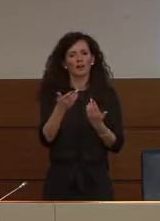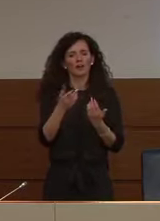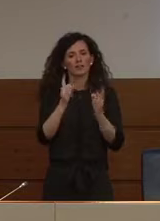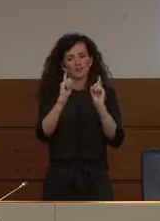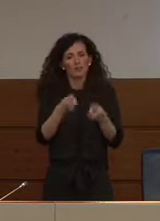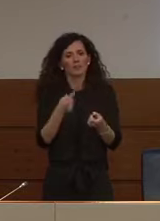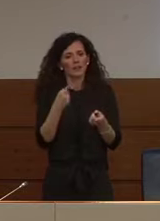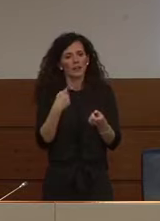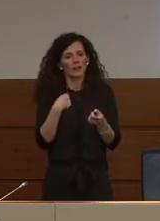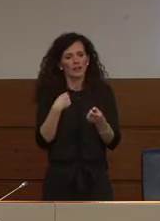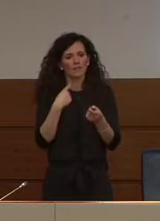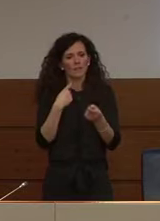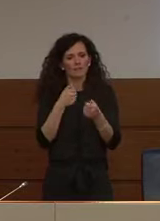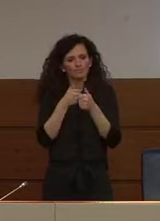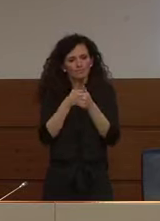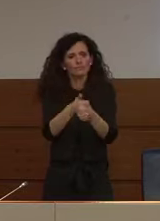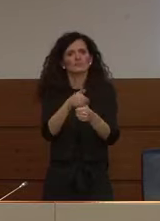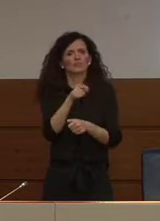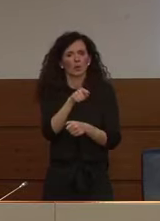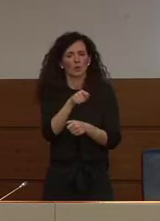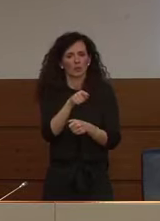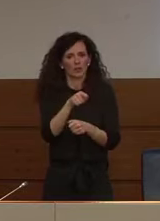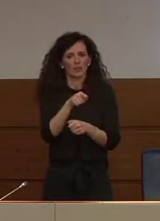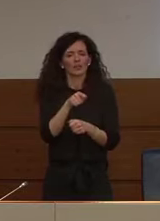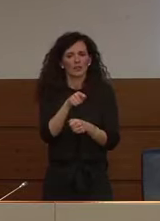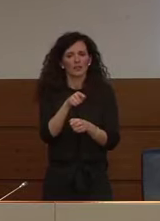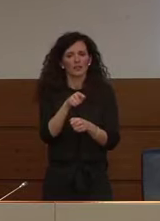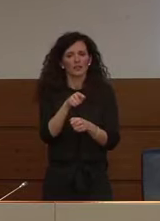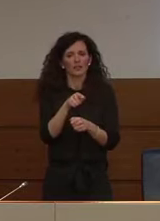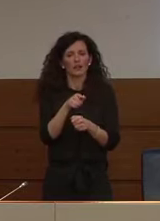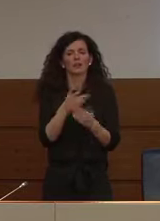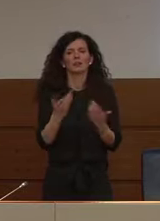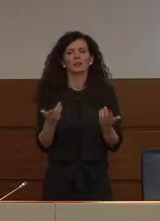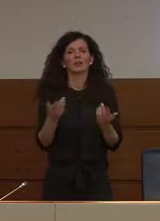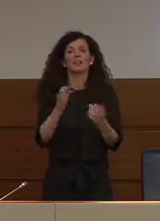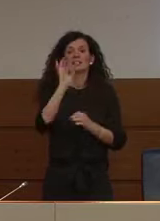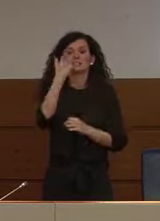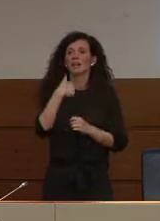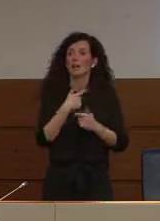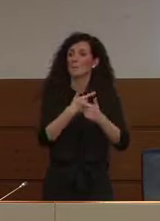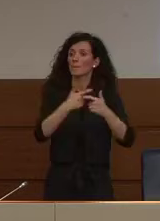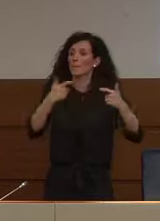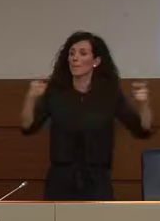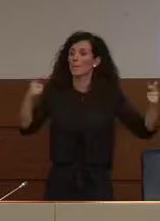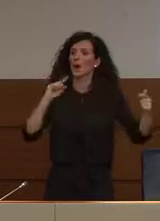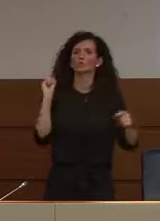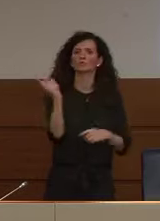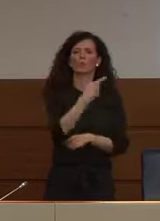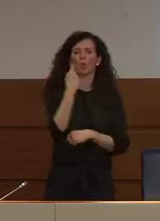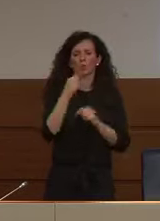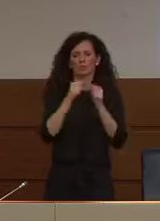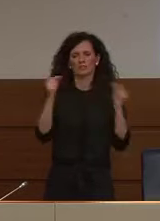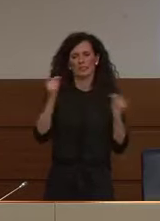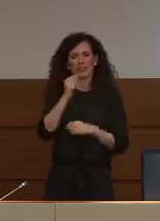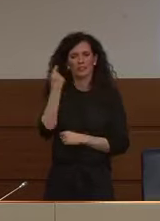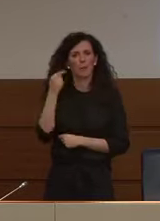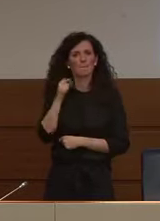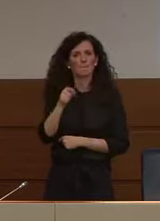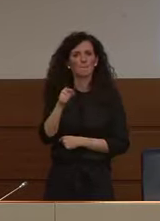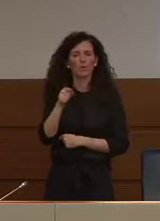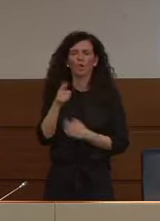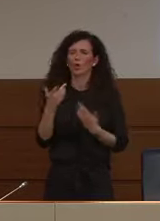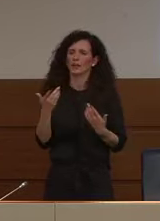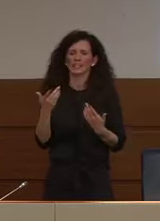tipo un allargamento indiscriminato è irrealistico e